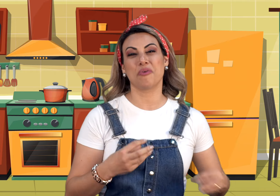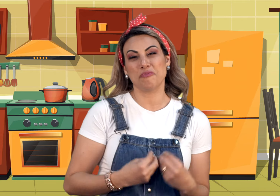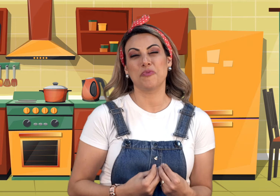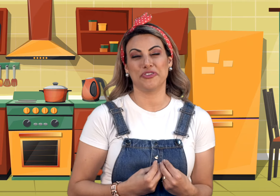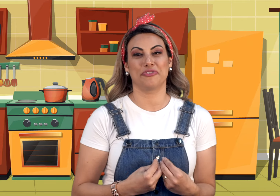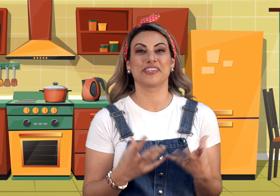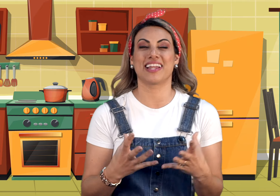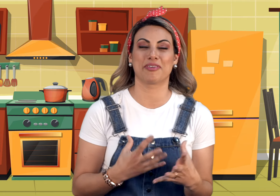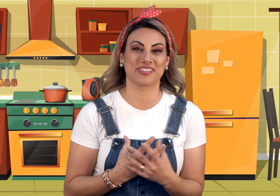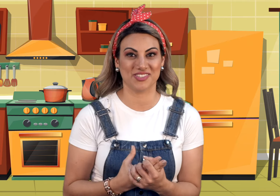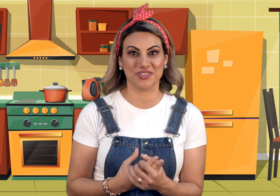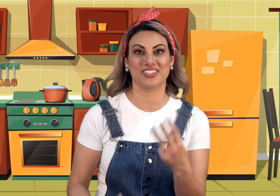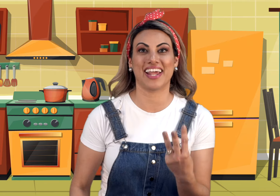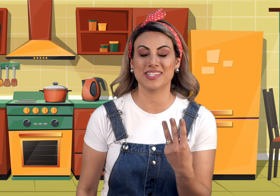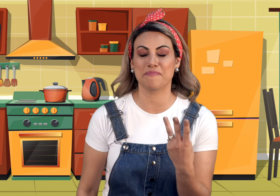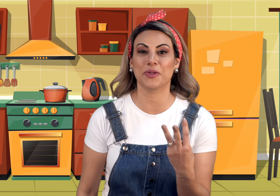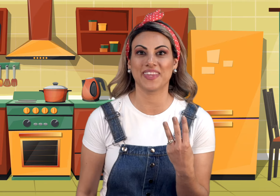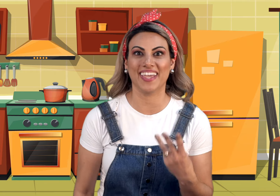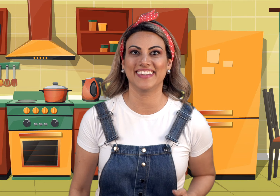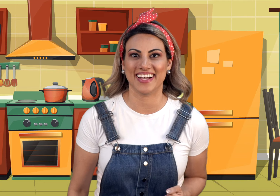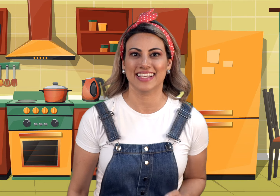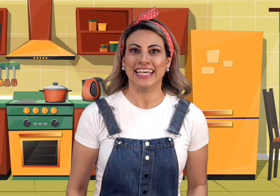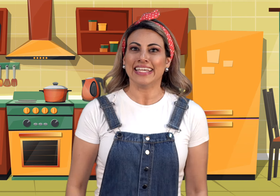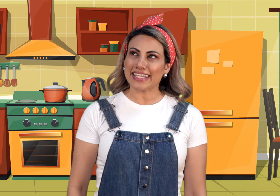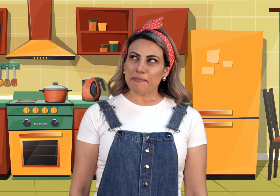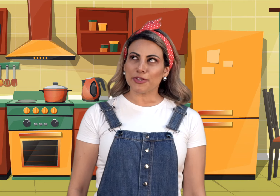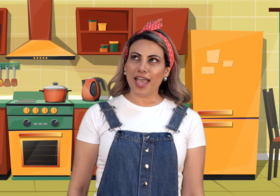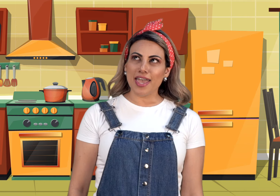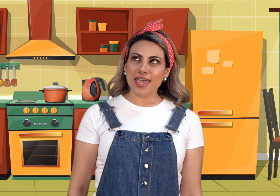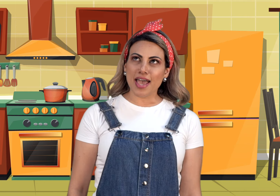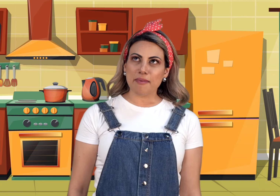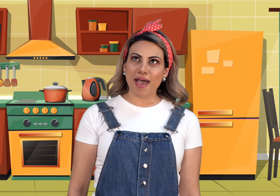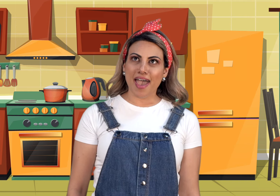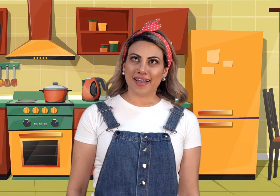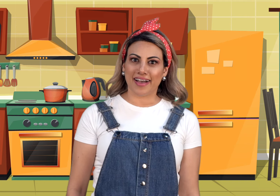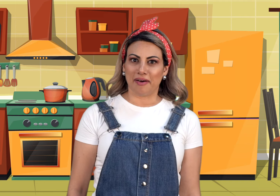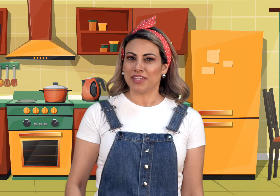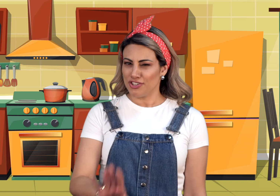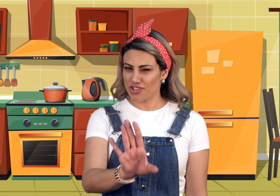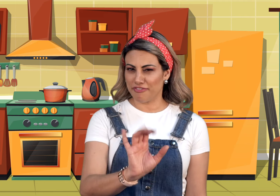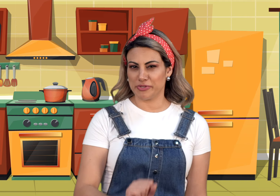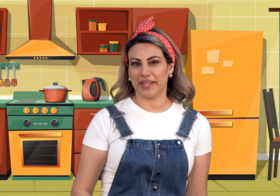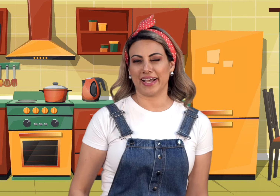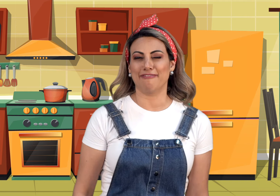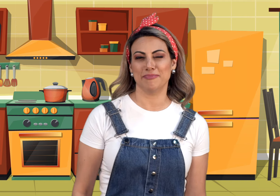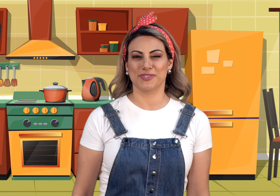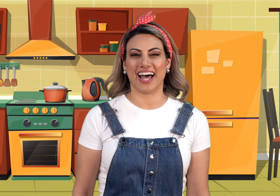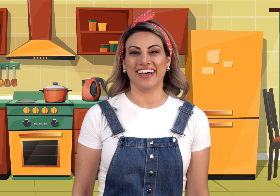que eu amo muito. Eu vou ensinar pra vocês hoje três proteínas. O que é proteína, Rebeca? Já vou explicar, vamos lá.